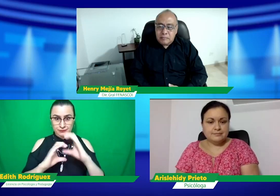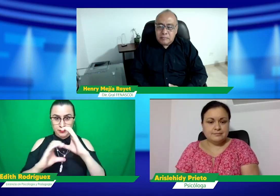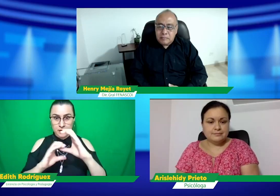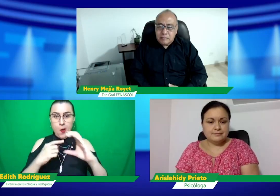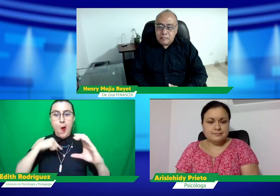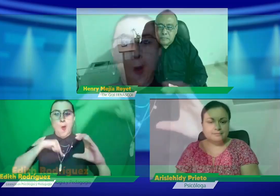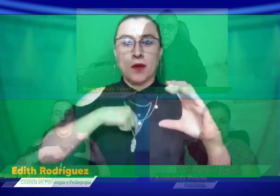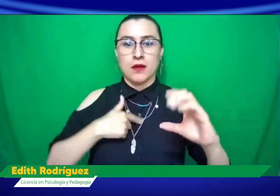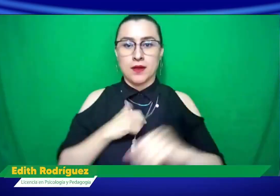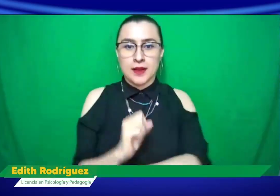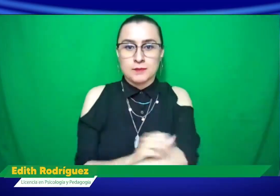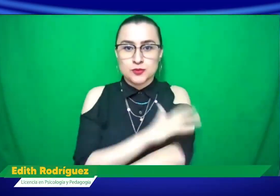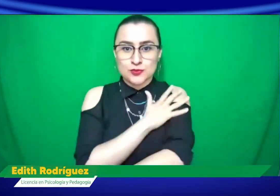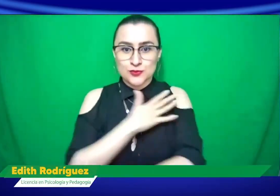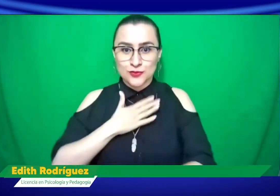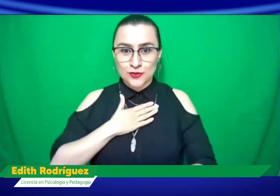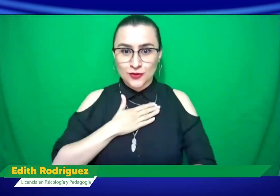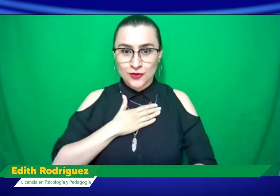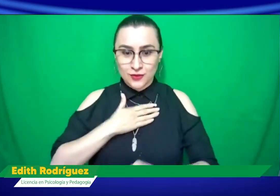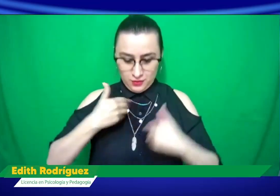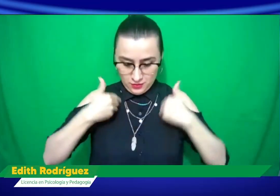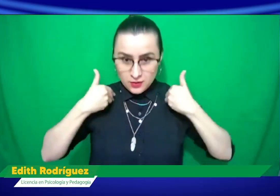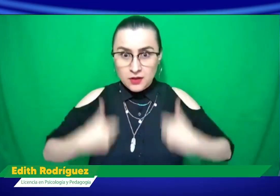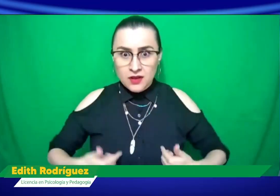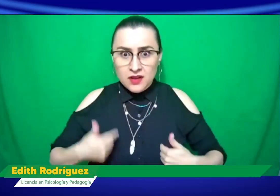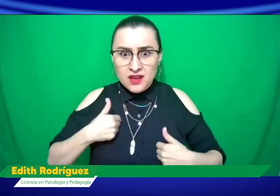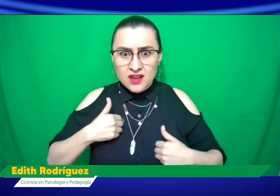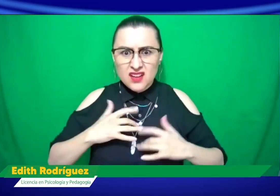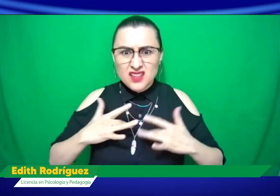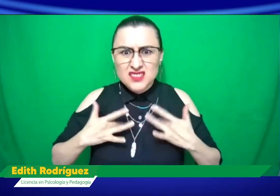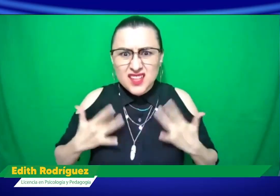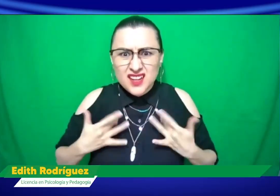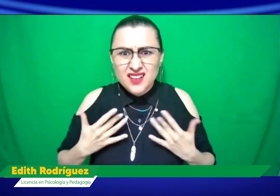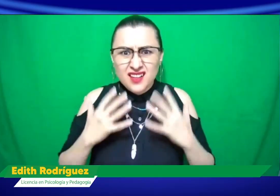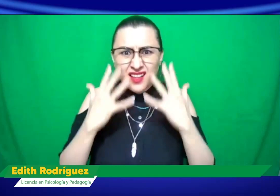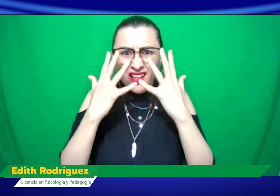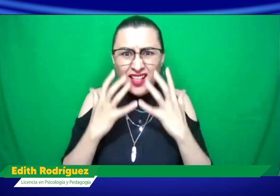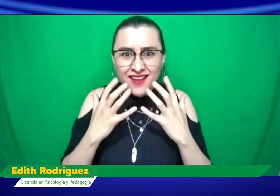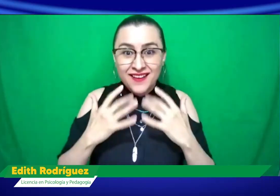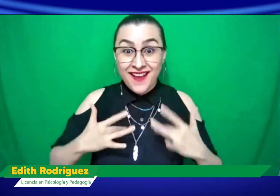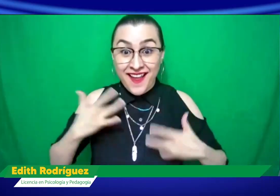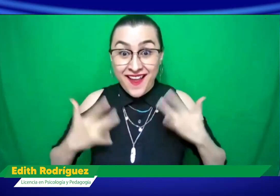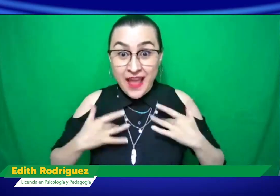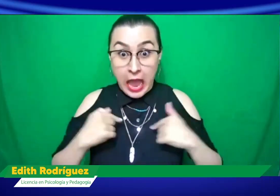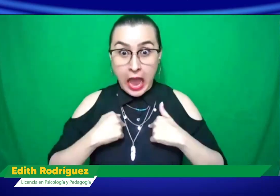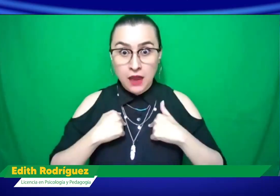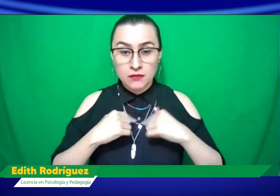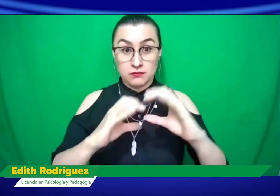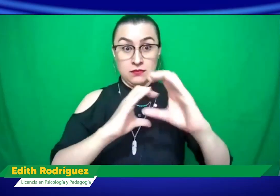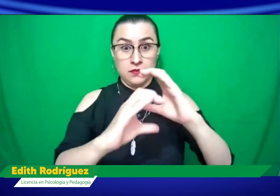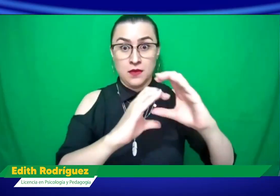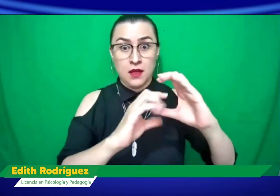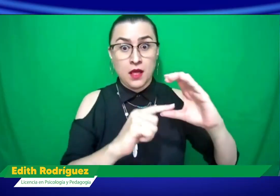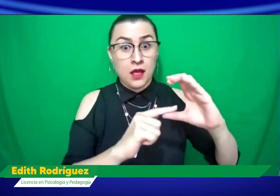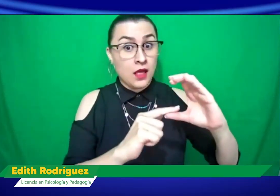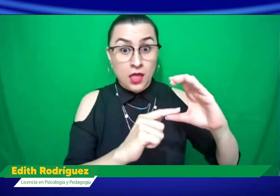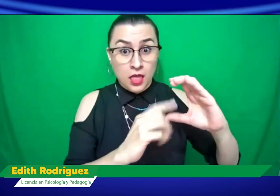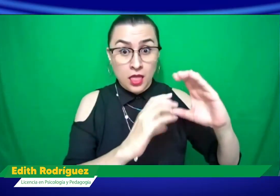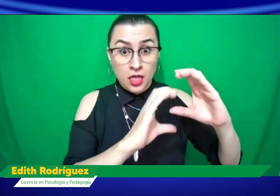comunicación, pues sí, es un aspecto obviamente que ayuda a las emociones, a los sentimientos, o que si uno está mal, pueda